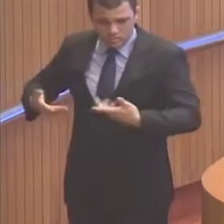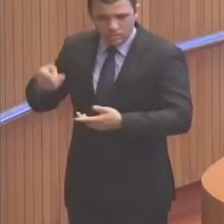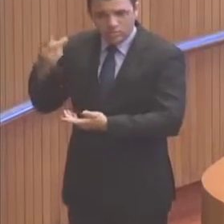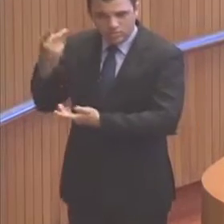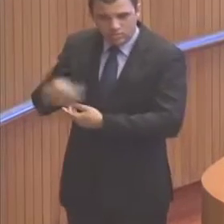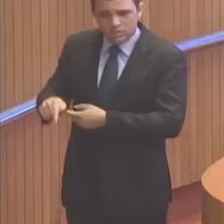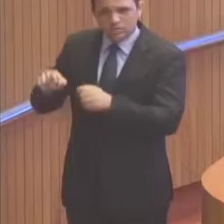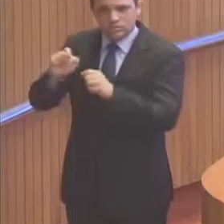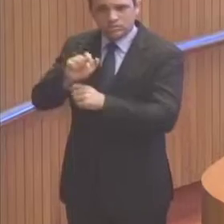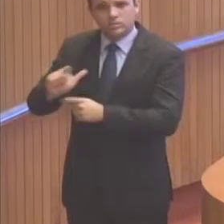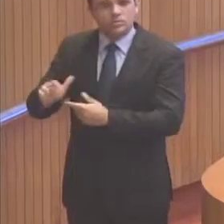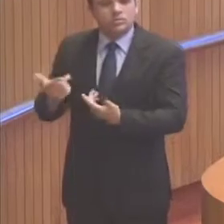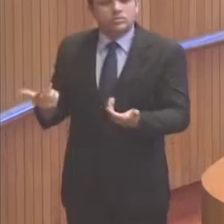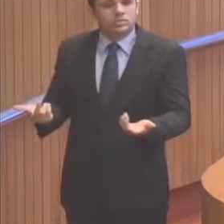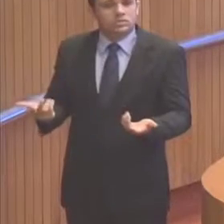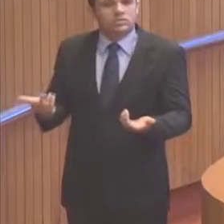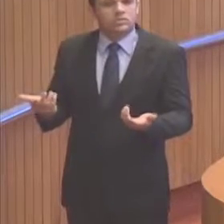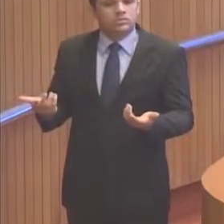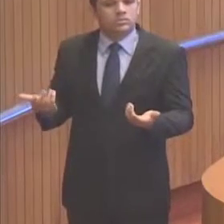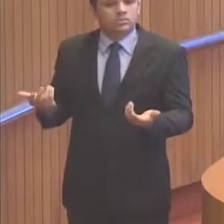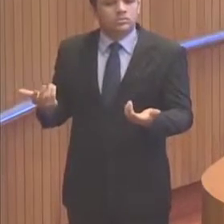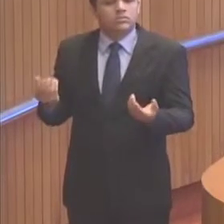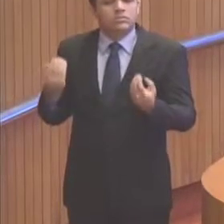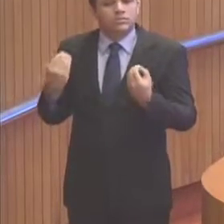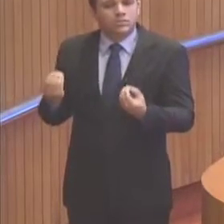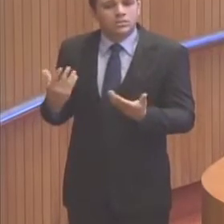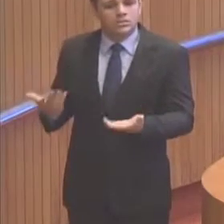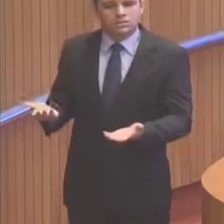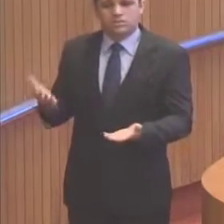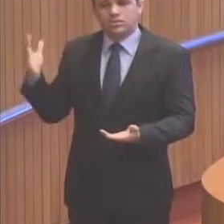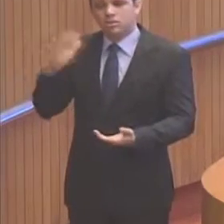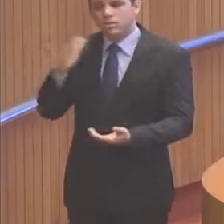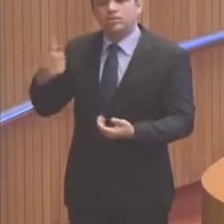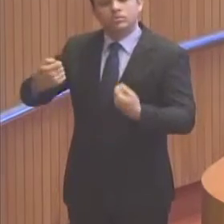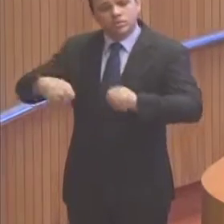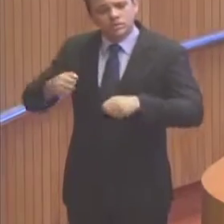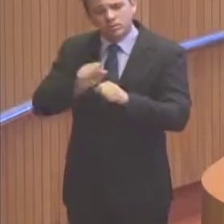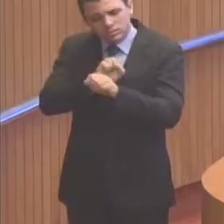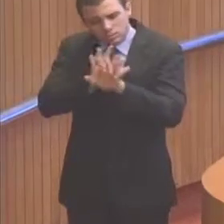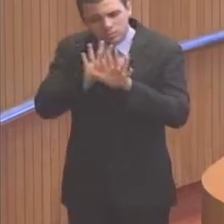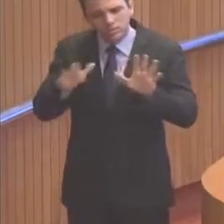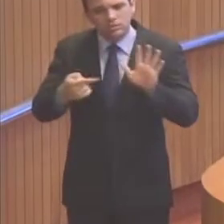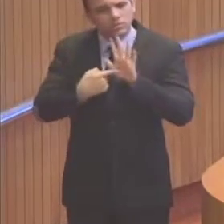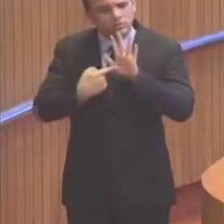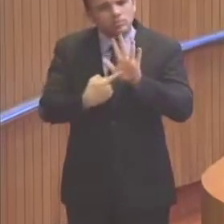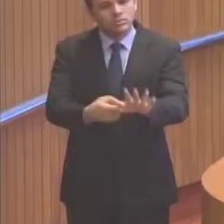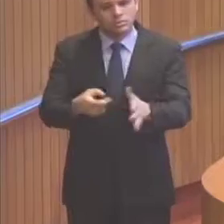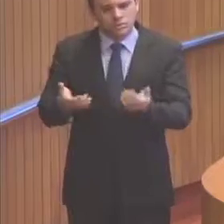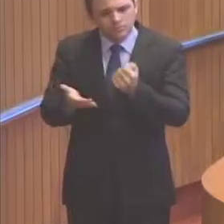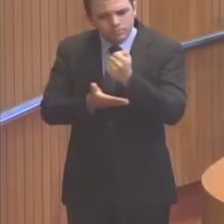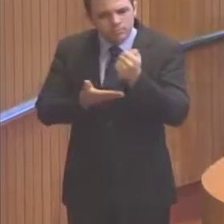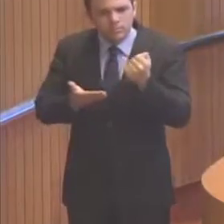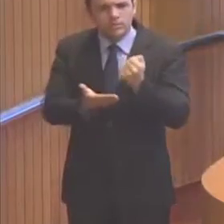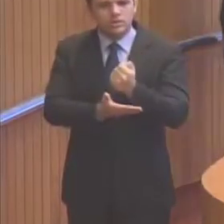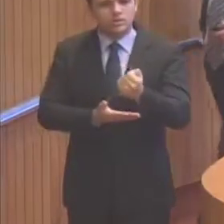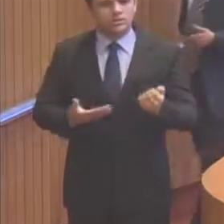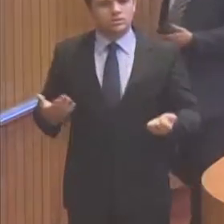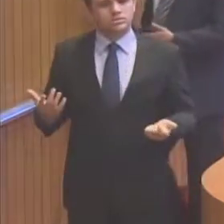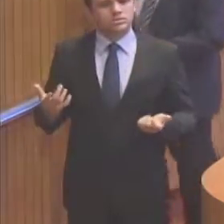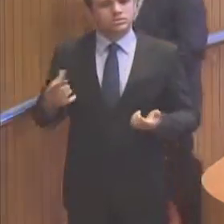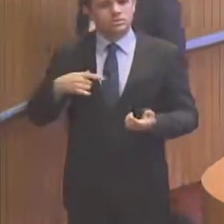Maranhão, por que não tratar com transparência, com fundamentação, com clareza,